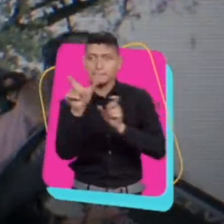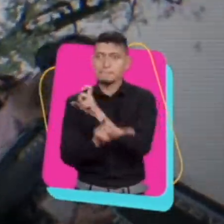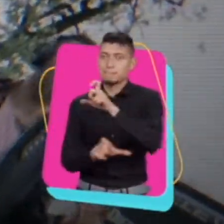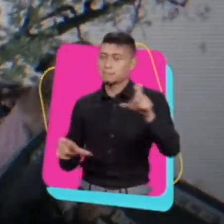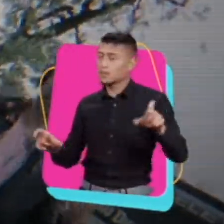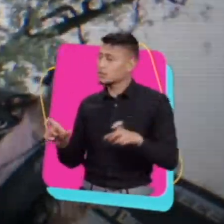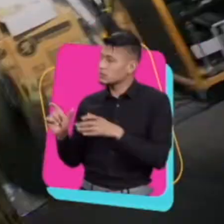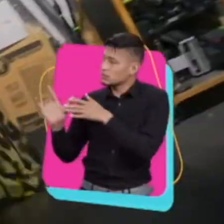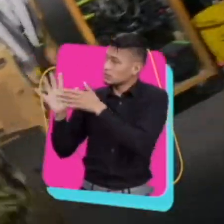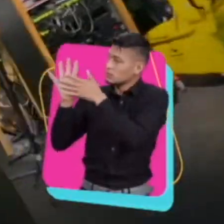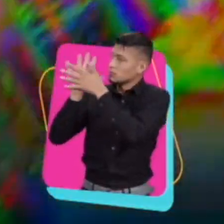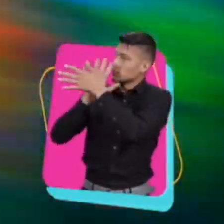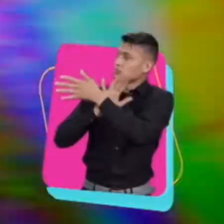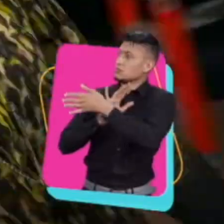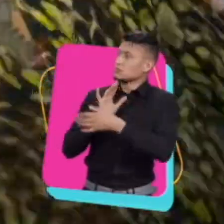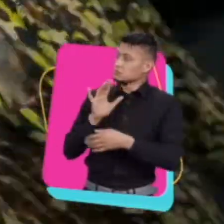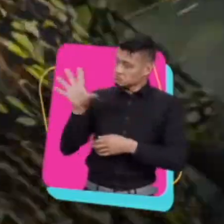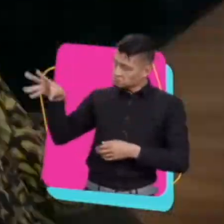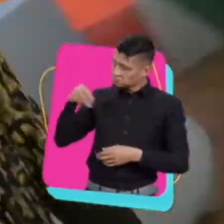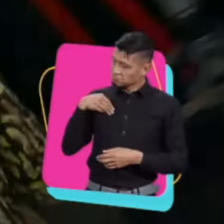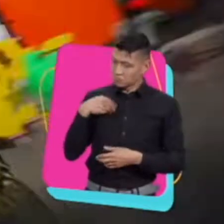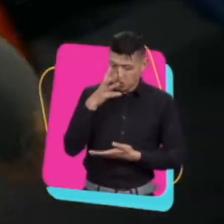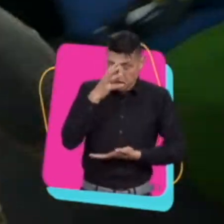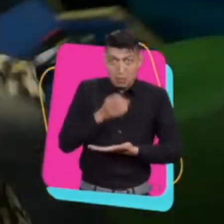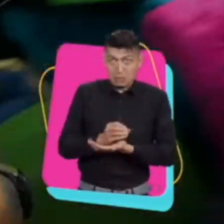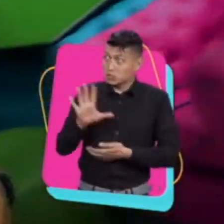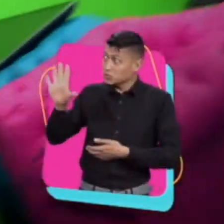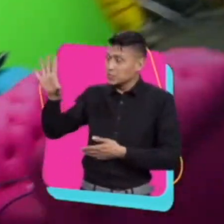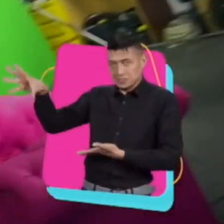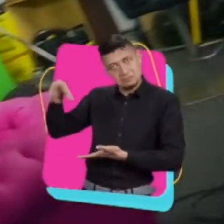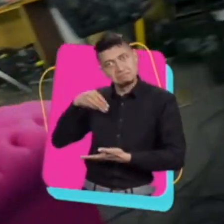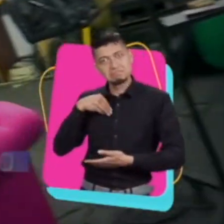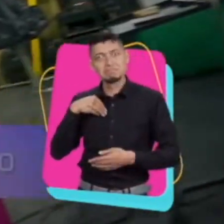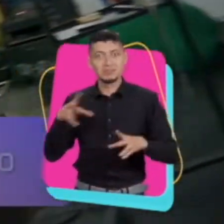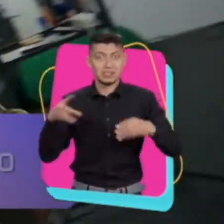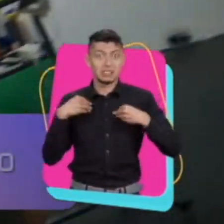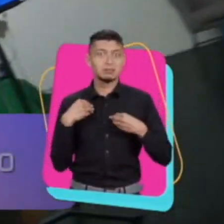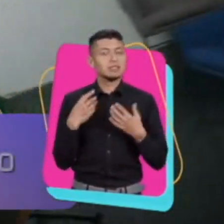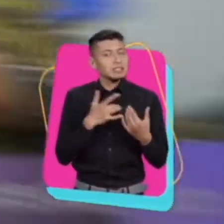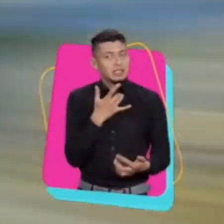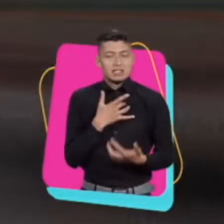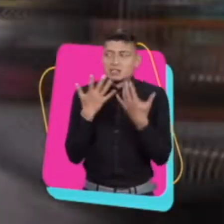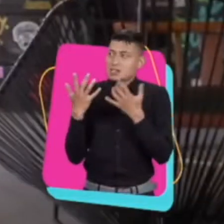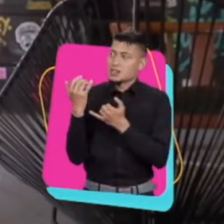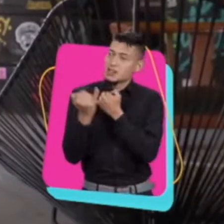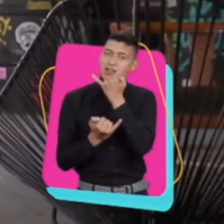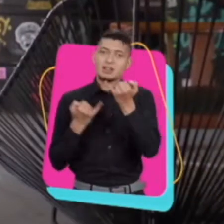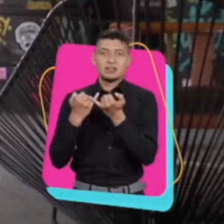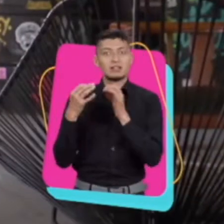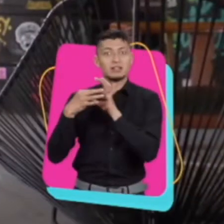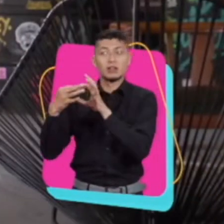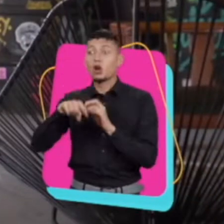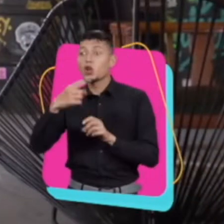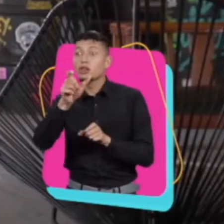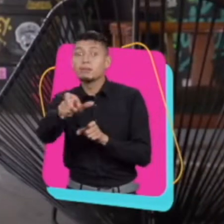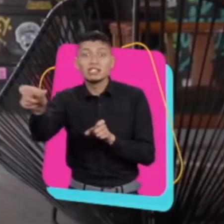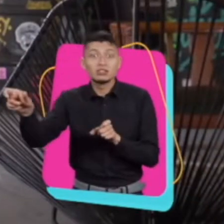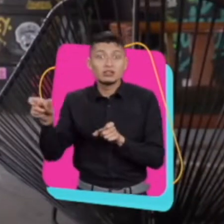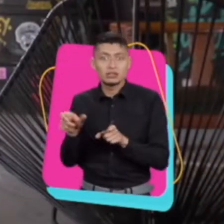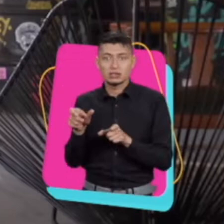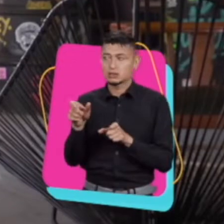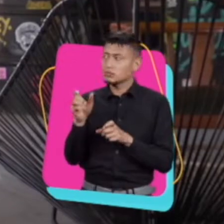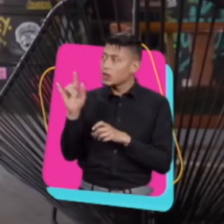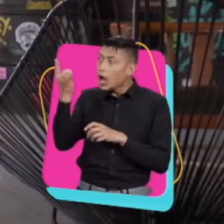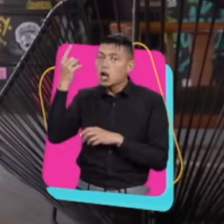de pronto al escuchar este mensaje pueden tomar su opinión para su vida personal. Las personas quieren sentirse identificadas